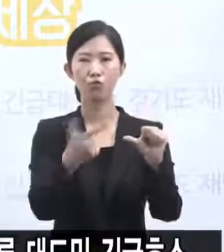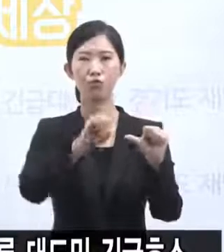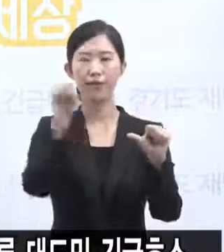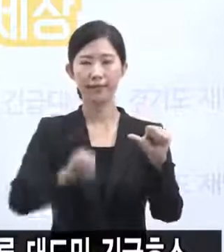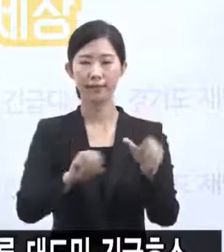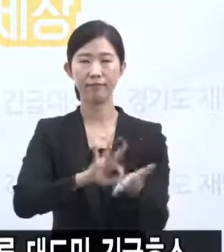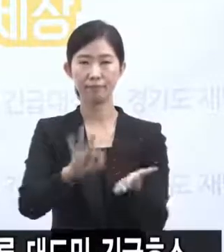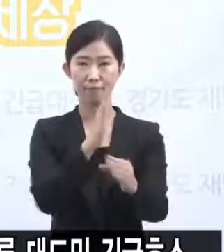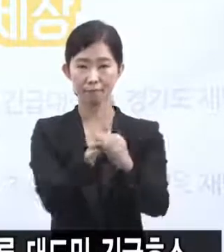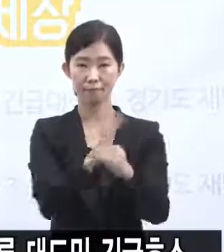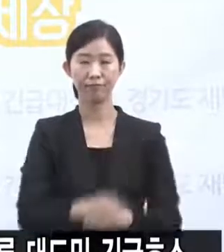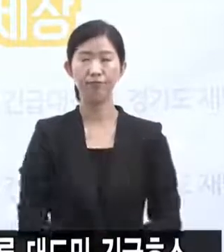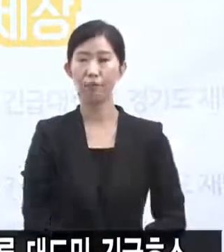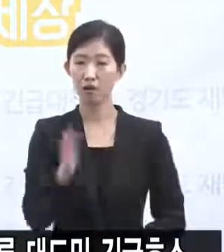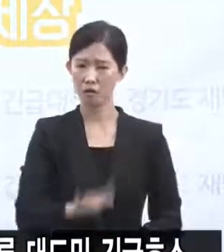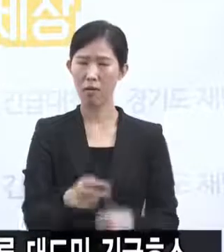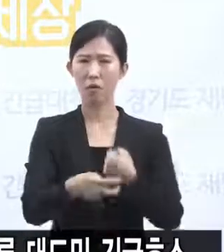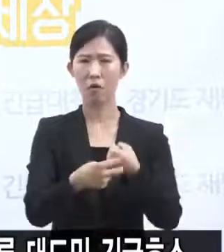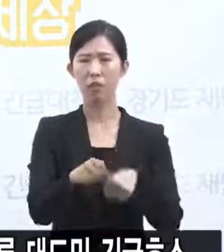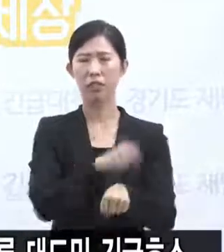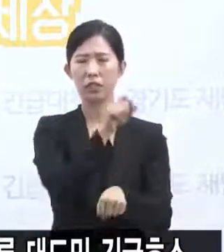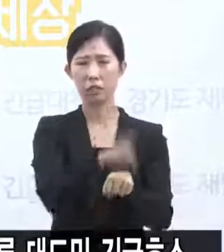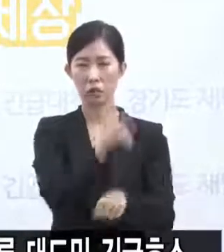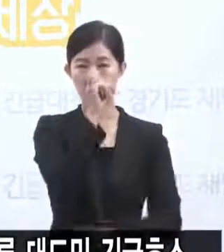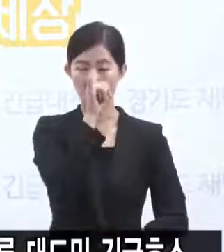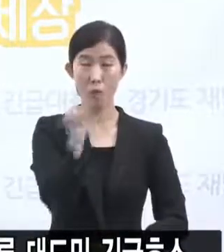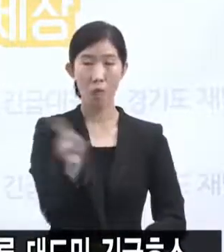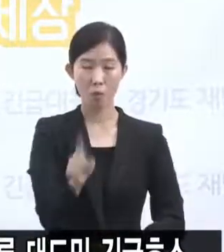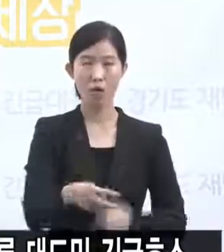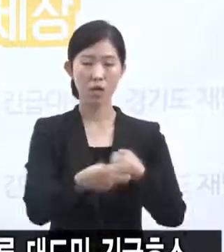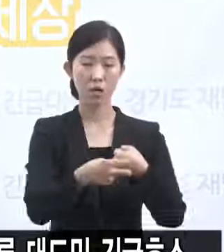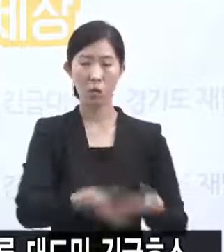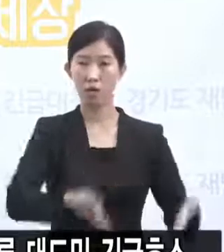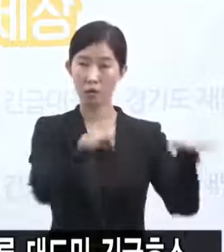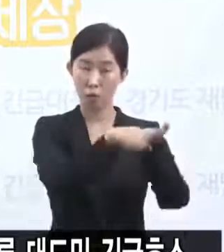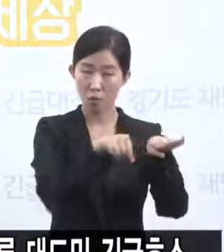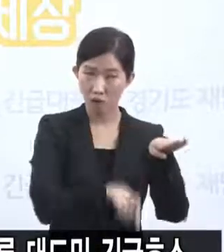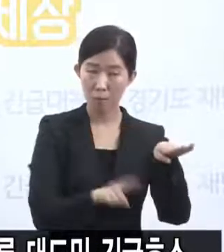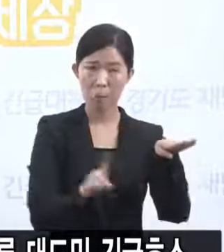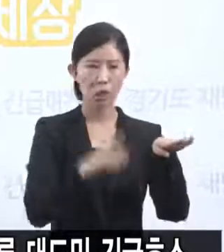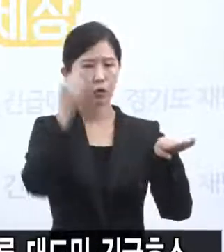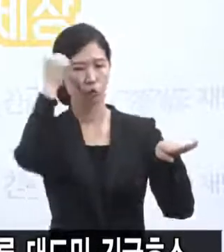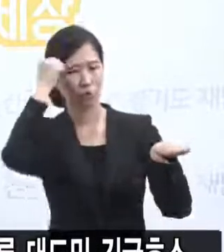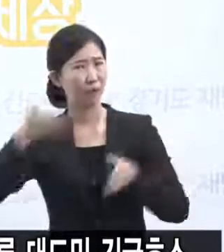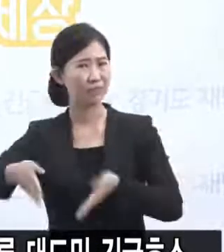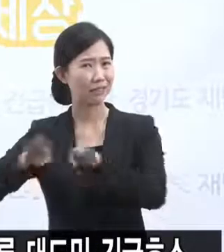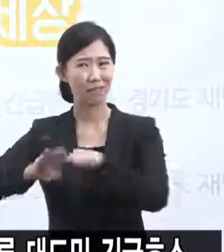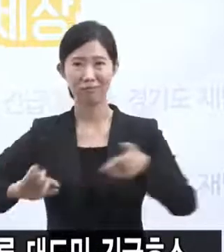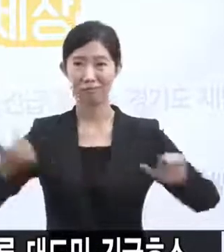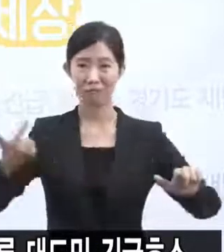보입니다. 그러나 병원의 특성이란 것이 있습니다. 의료기관은 일반적인 숙박시설하고 좀 달리